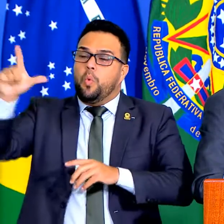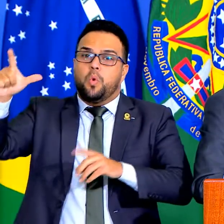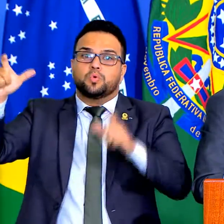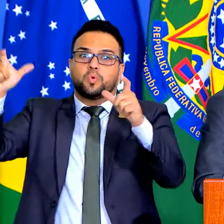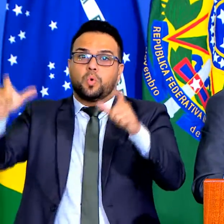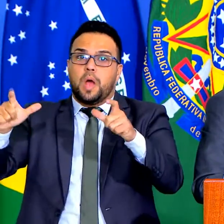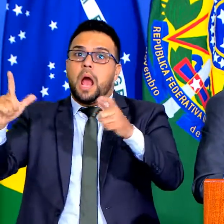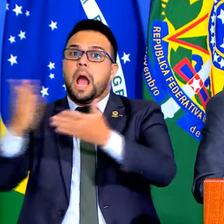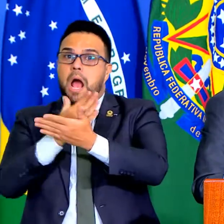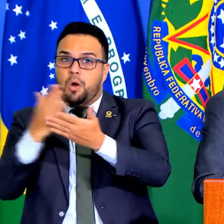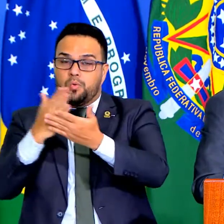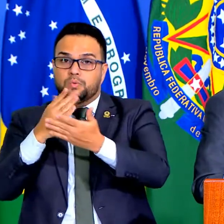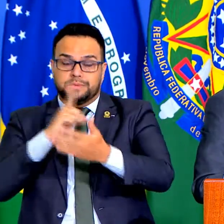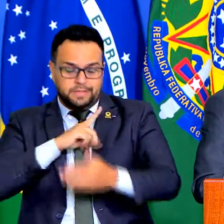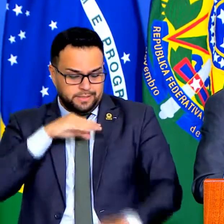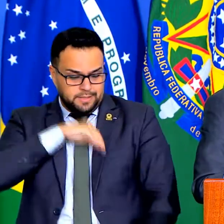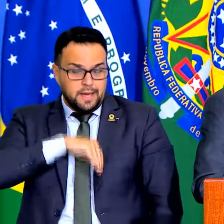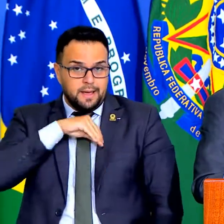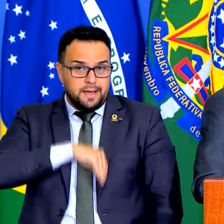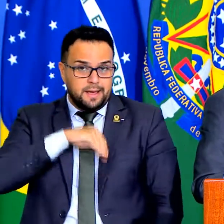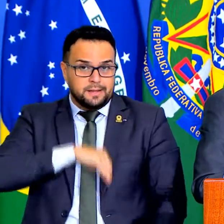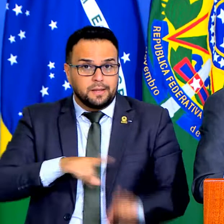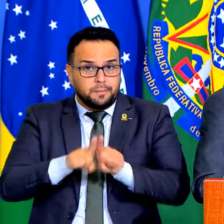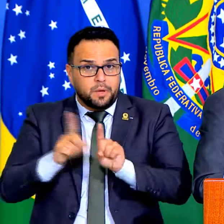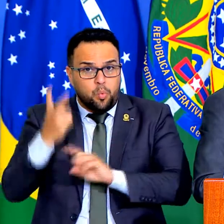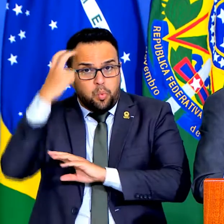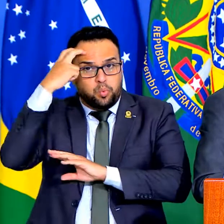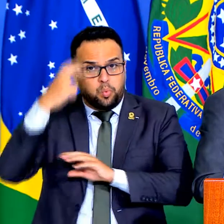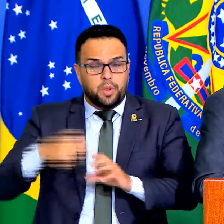com renda, com cultura,